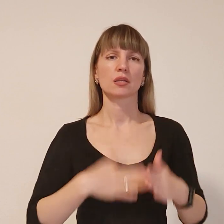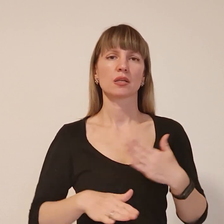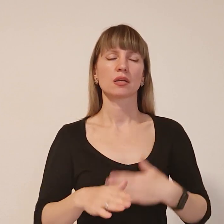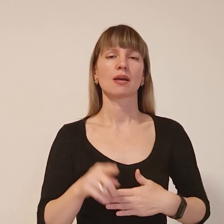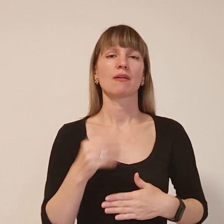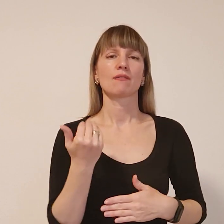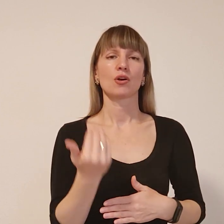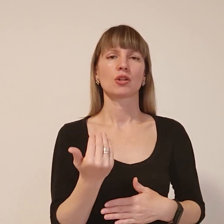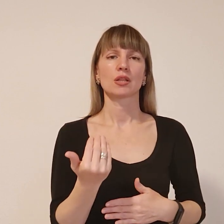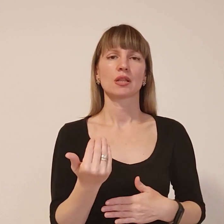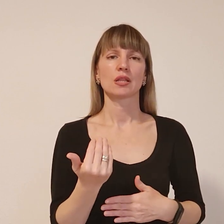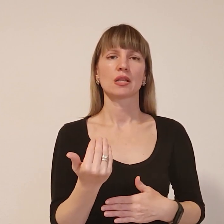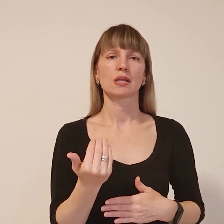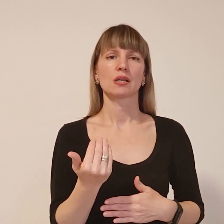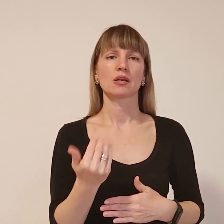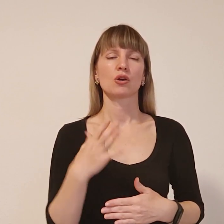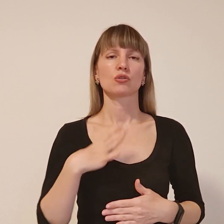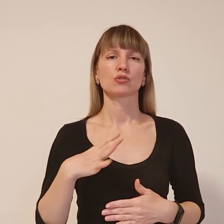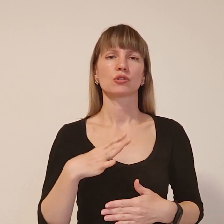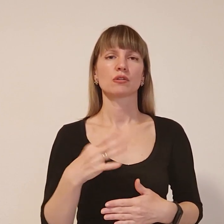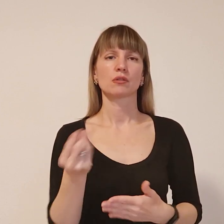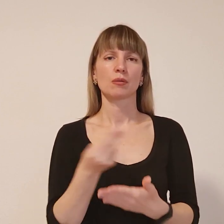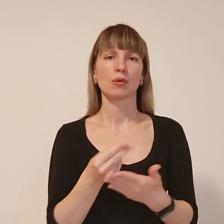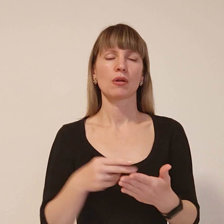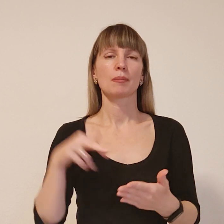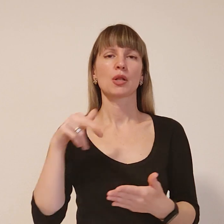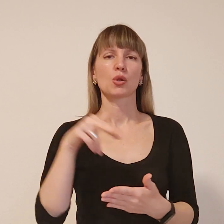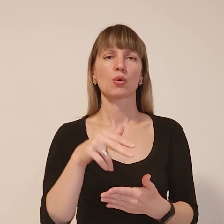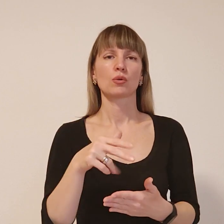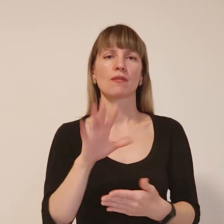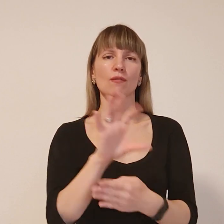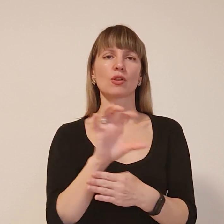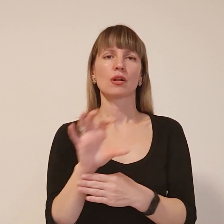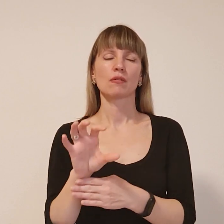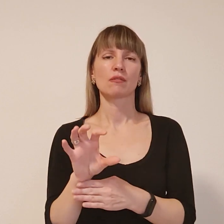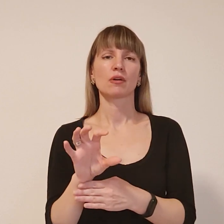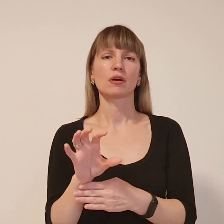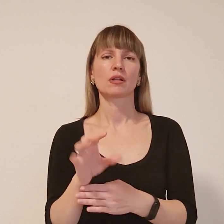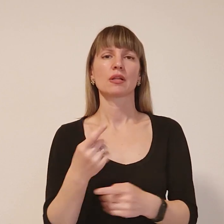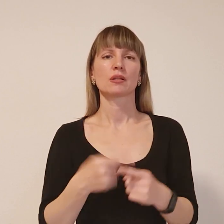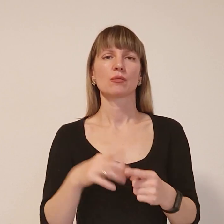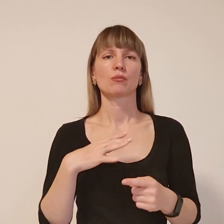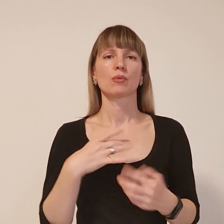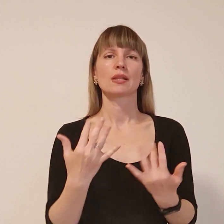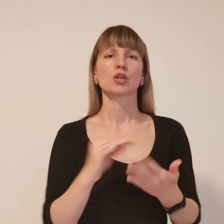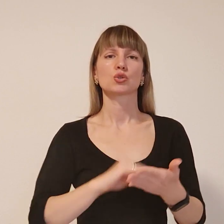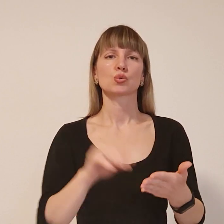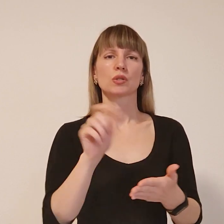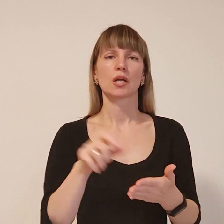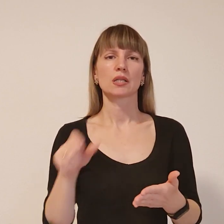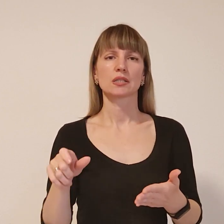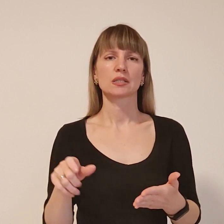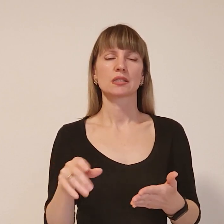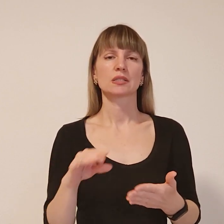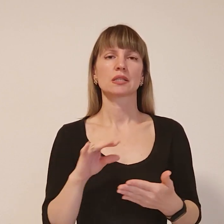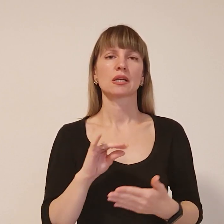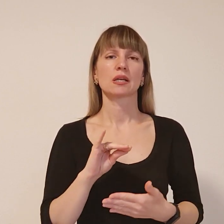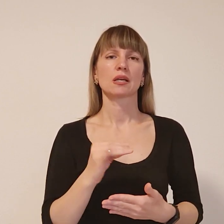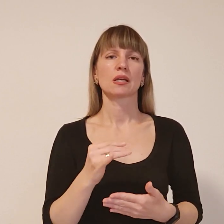Вони чекали, намалювали, підходили, фотографували. Там також були деякі журналісти. Всі казали, що